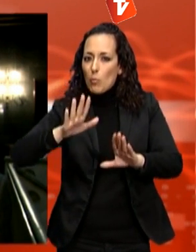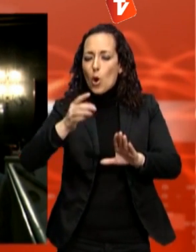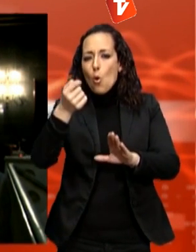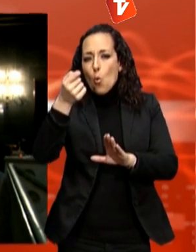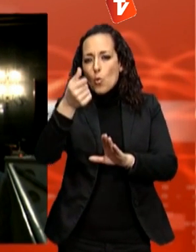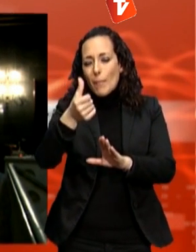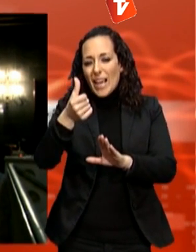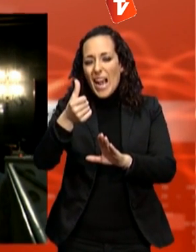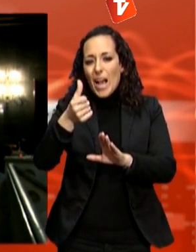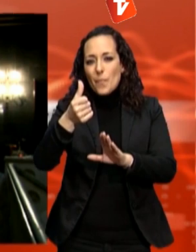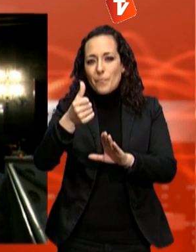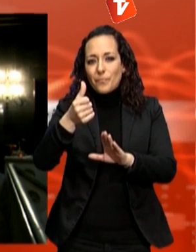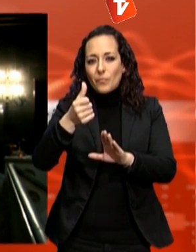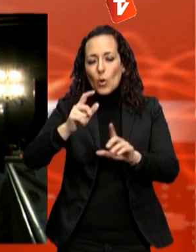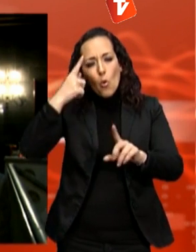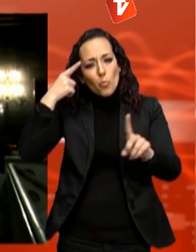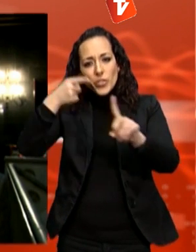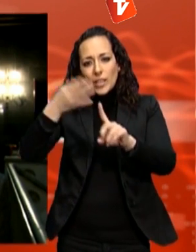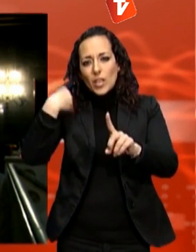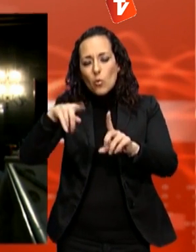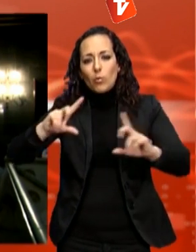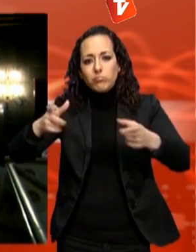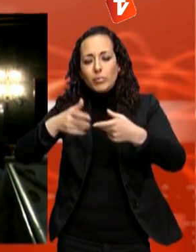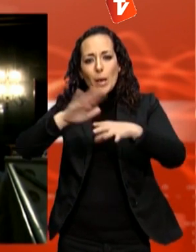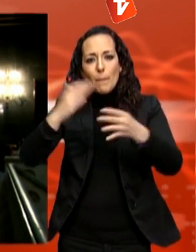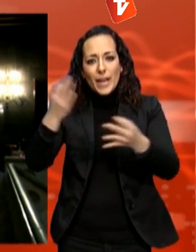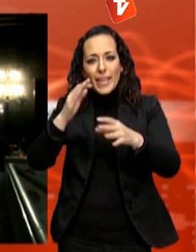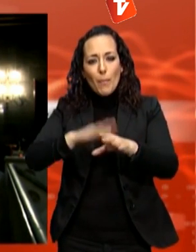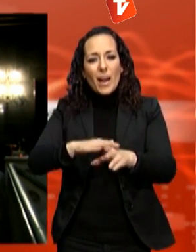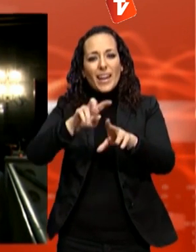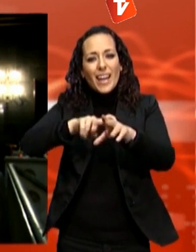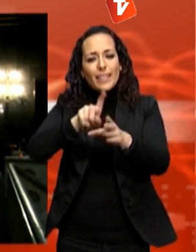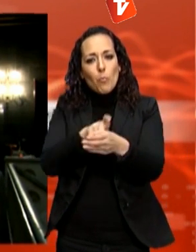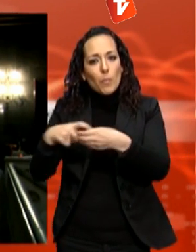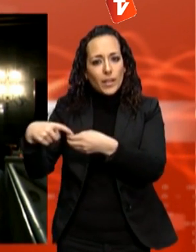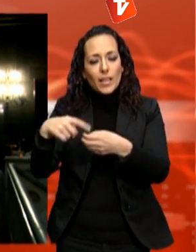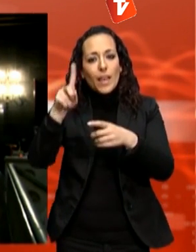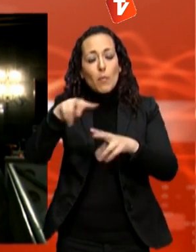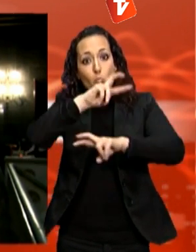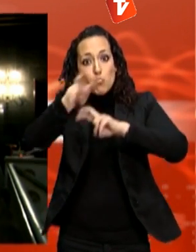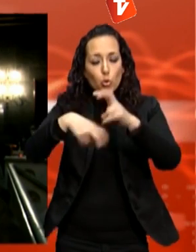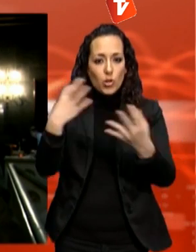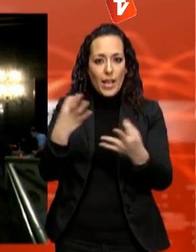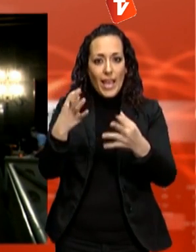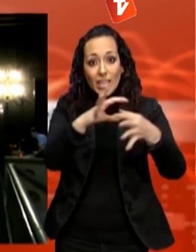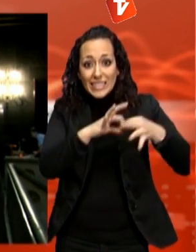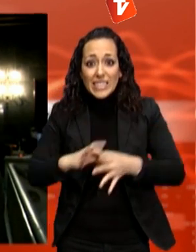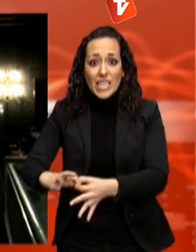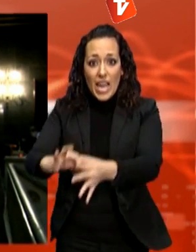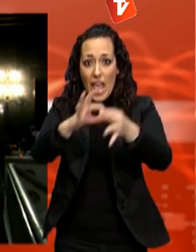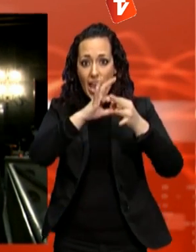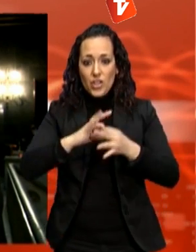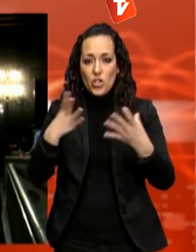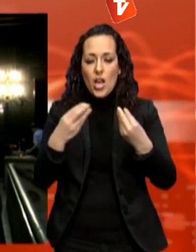més directe, més participatiu, i en definitiva per buscar una sinèrgia que en aquests moments no hi és amb la